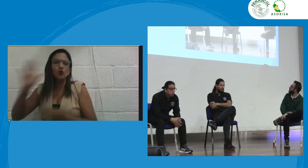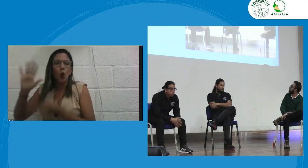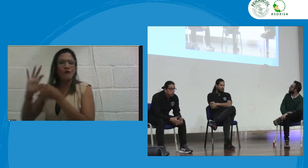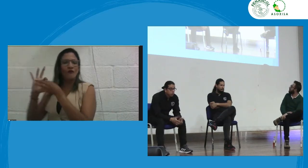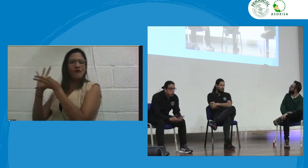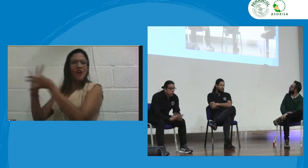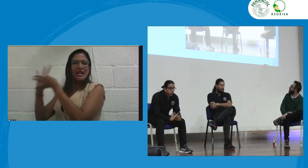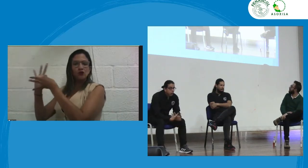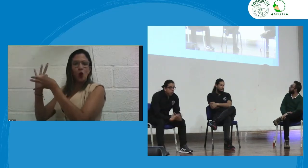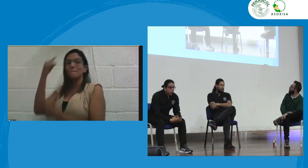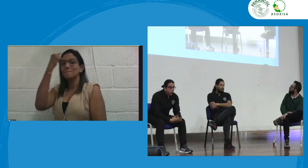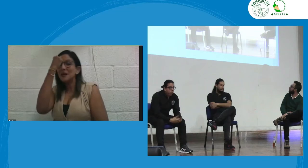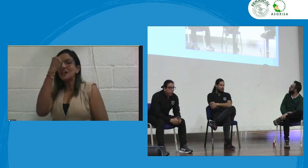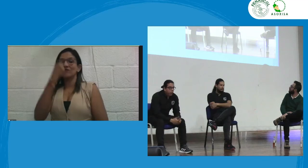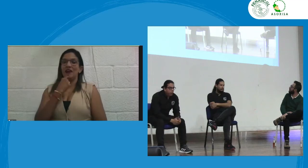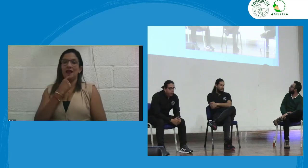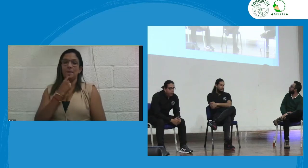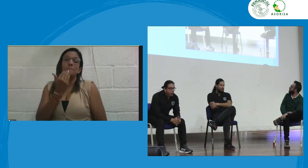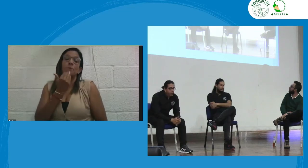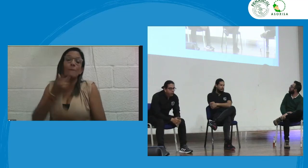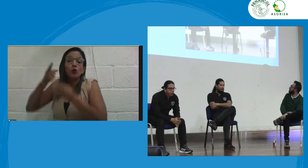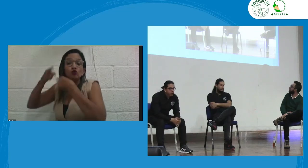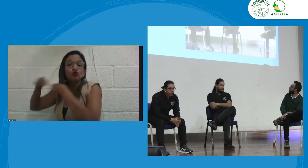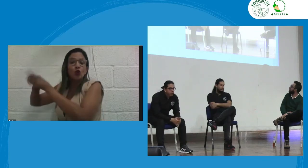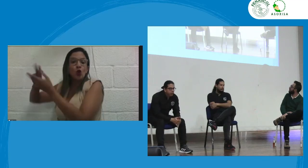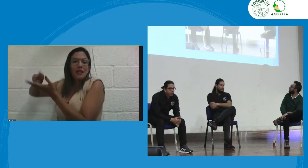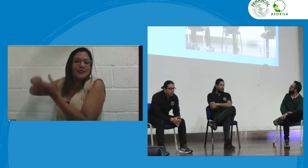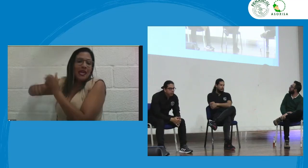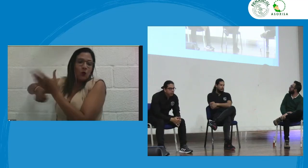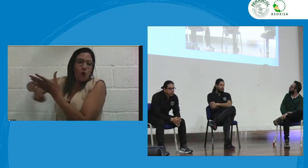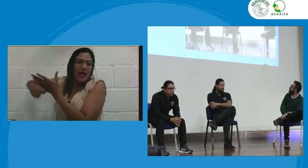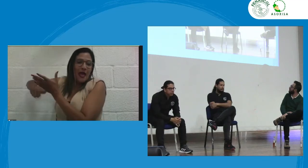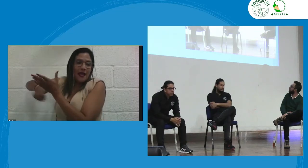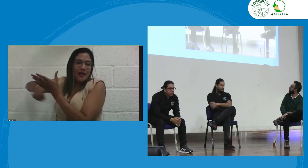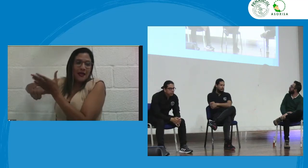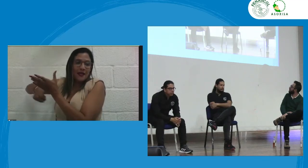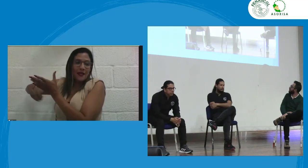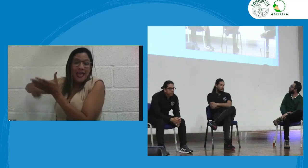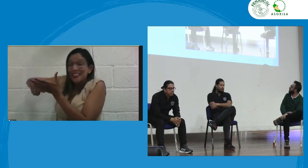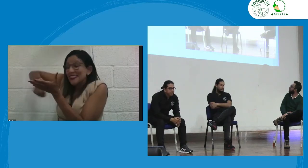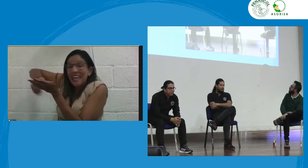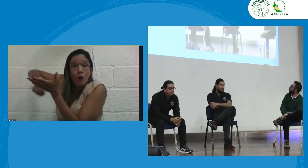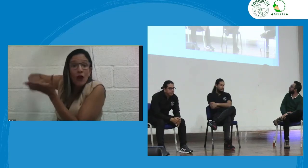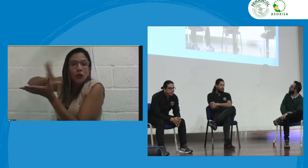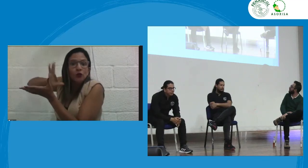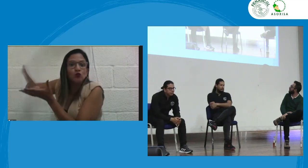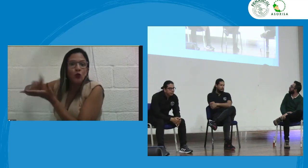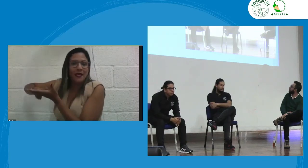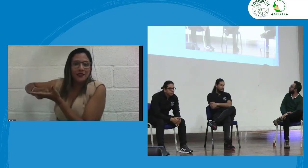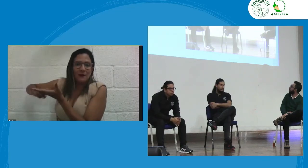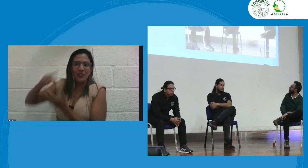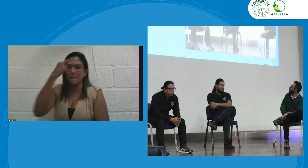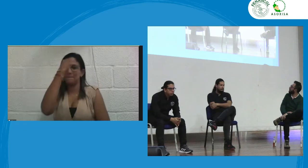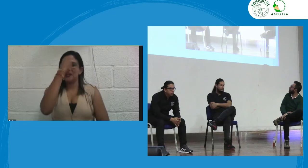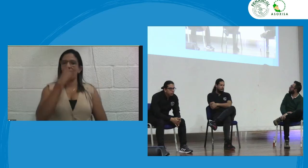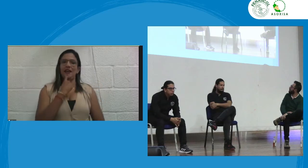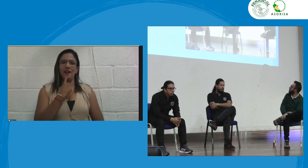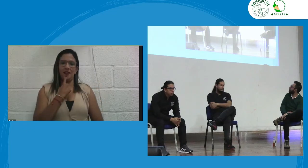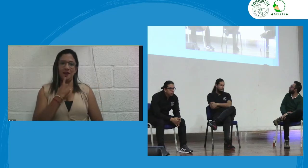un nombre algo parecido como una licencia para los intérpretes generadas de Fenascol que la persona que